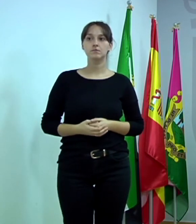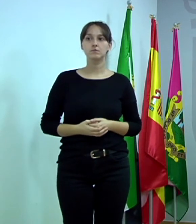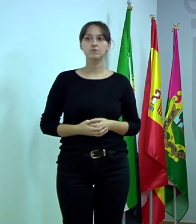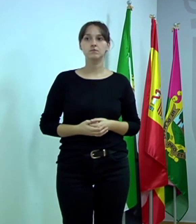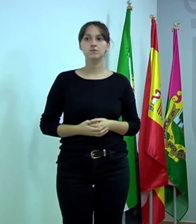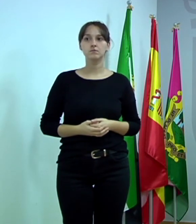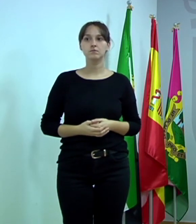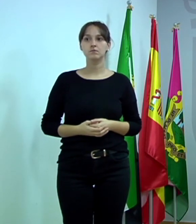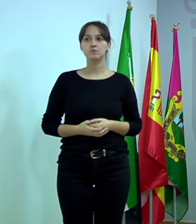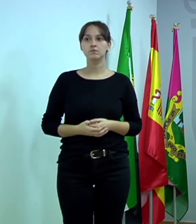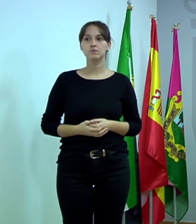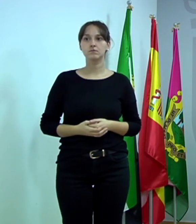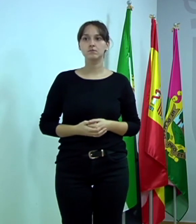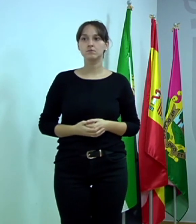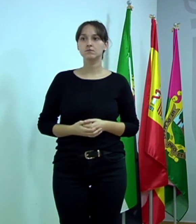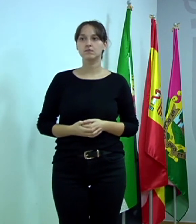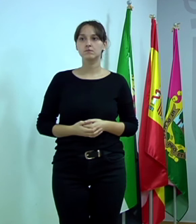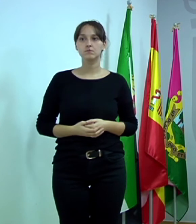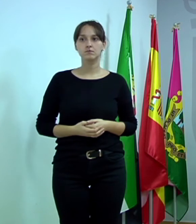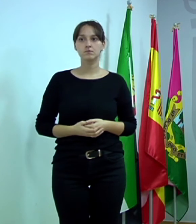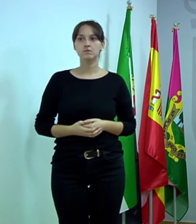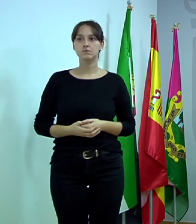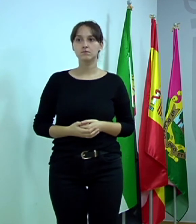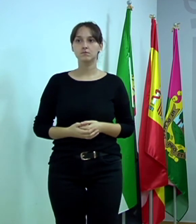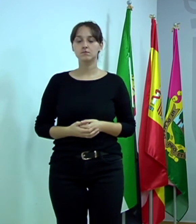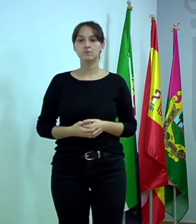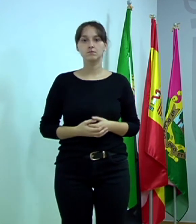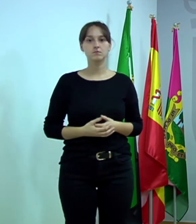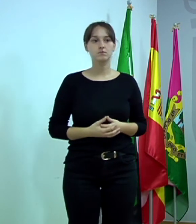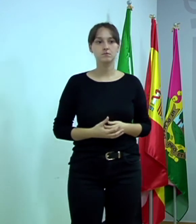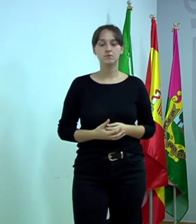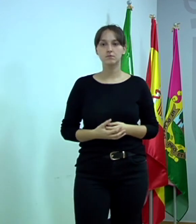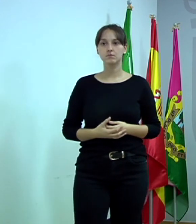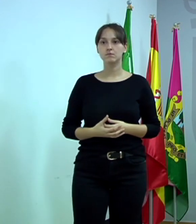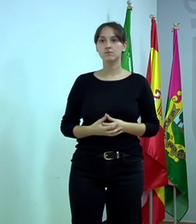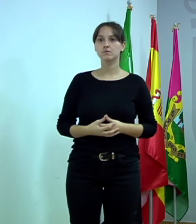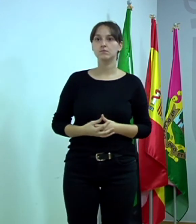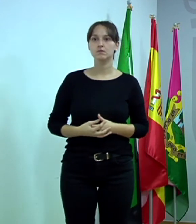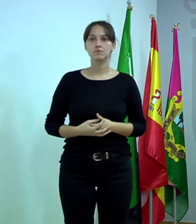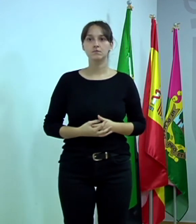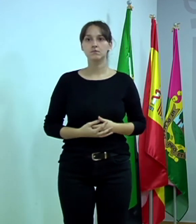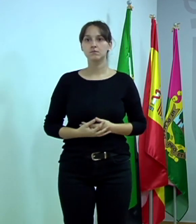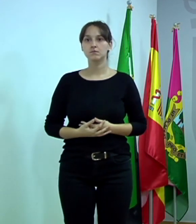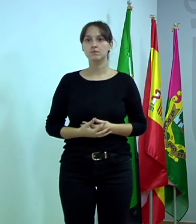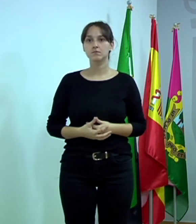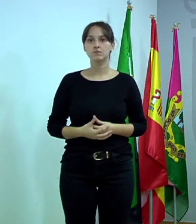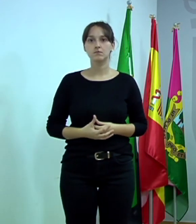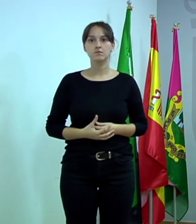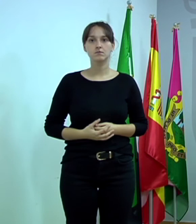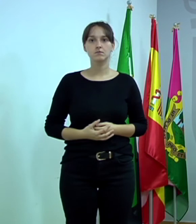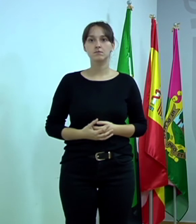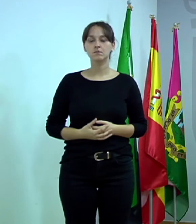preguntar una cosa, sí, perdón. María, vamos por orden, María, vamos por orden, por favor, porque es que si no es muy complicado.